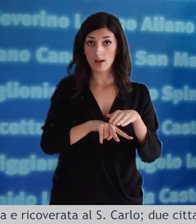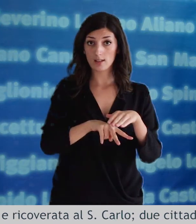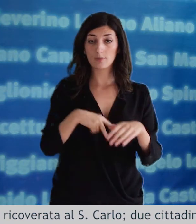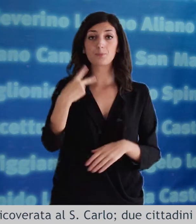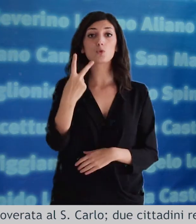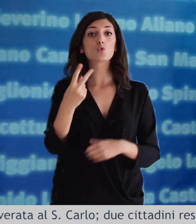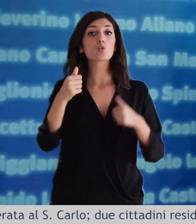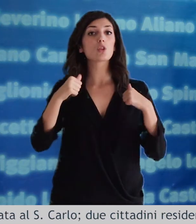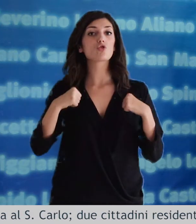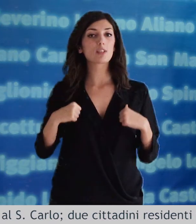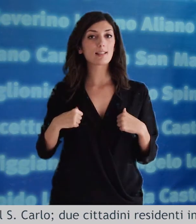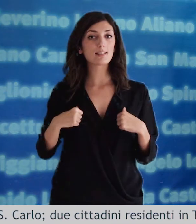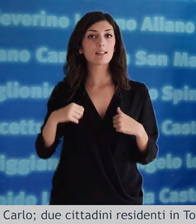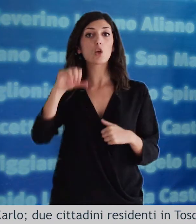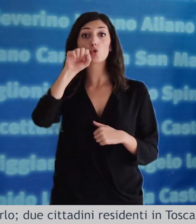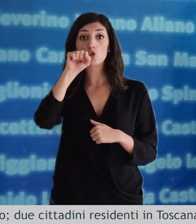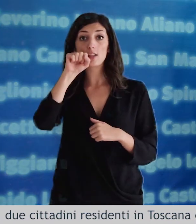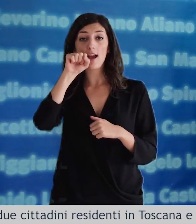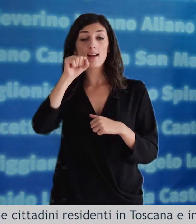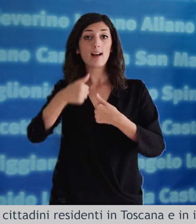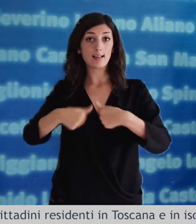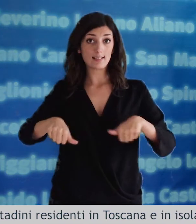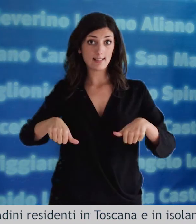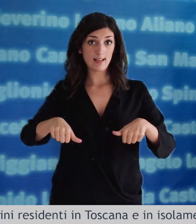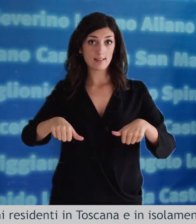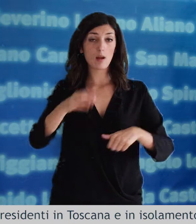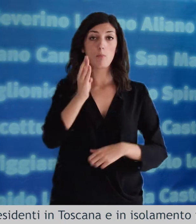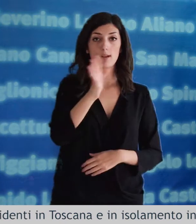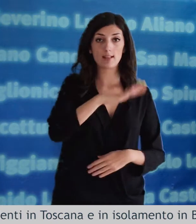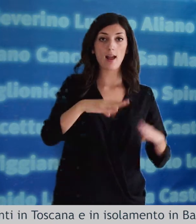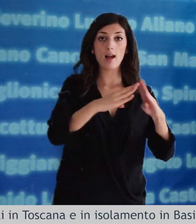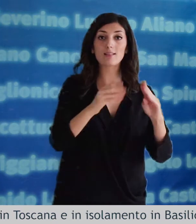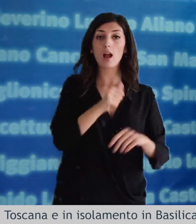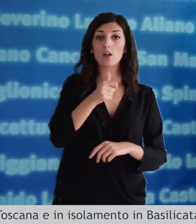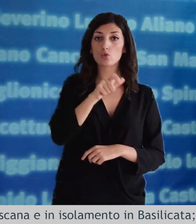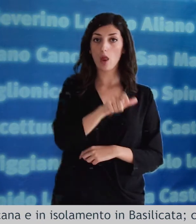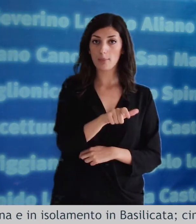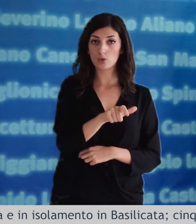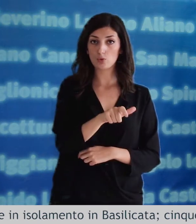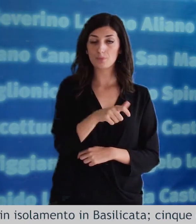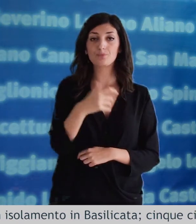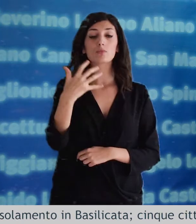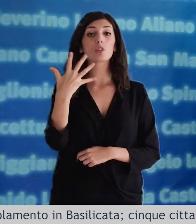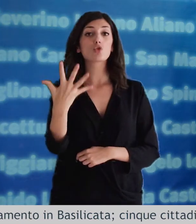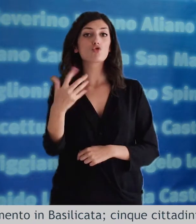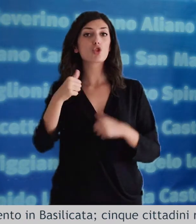due cittadini residenti in toscana e in isolamento in basilicata cinque